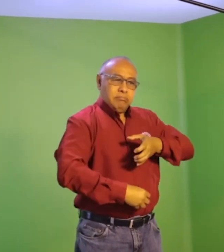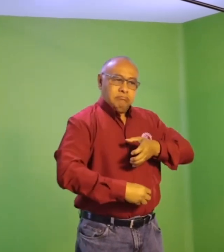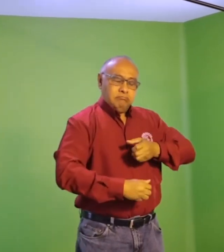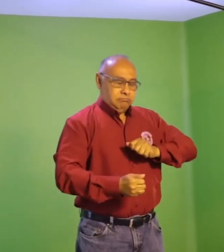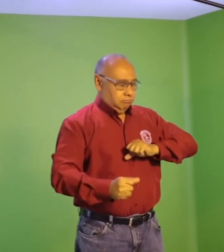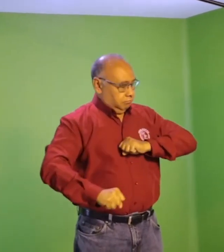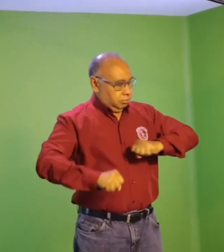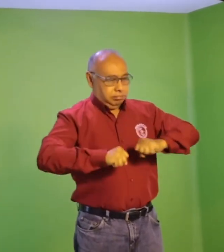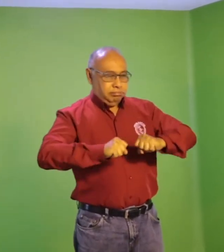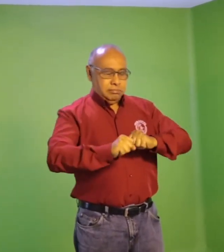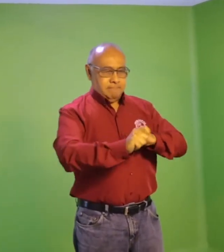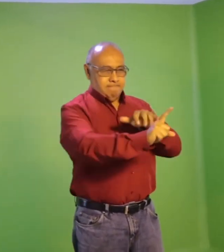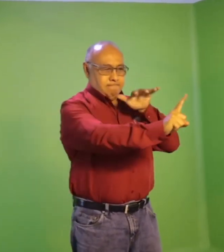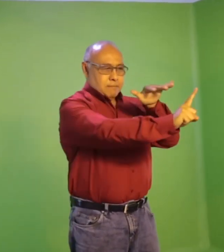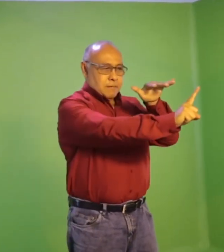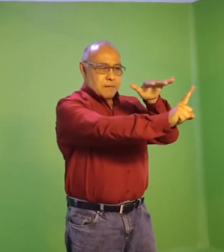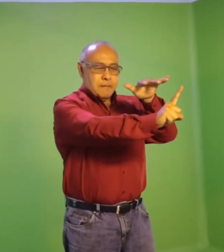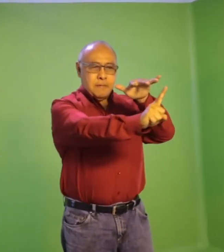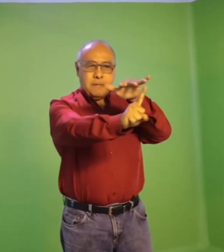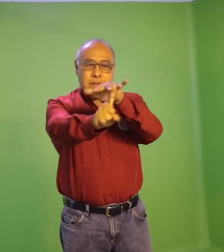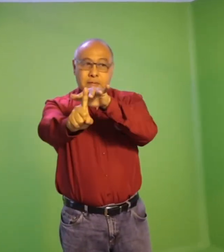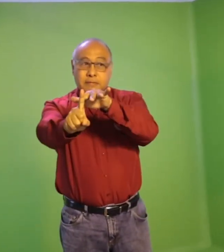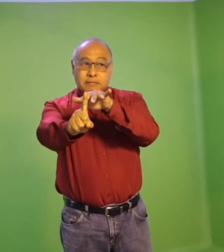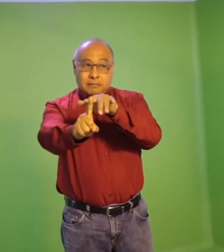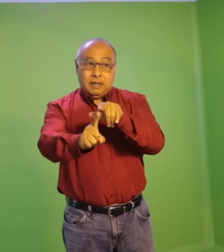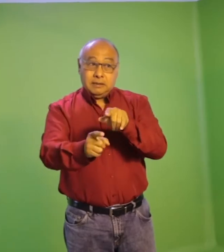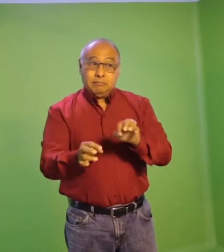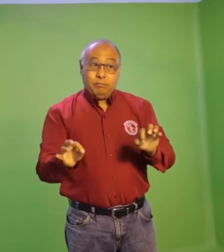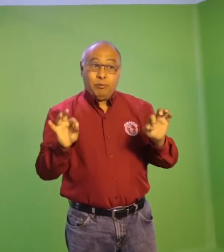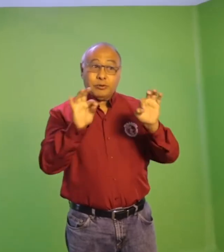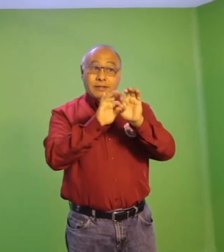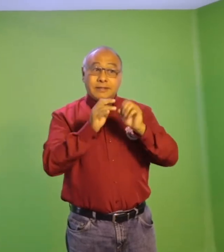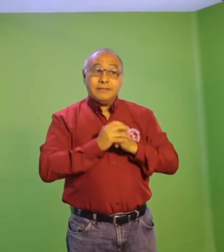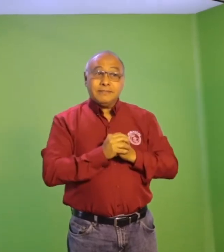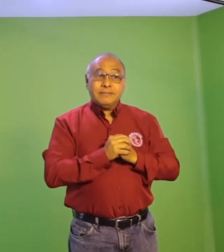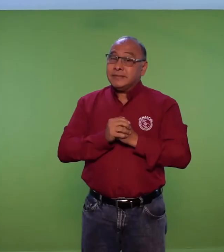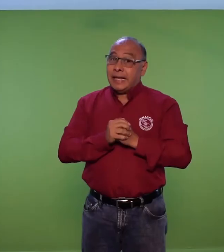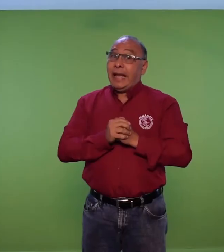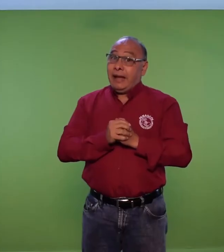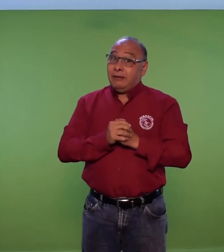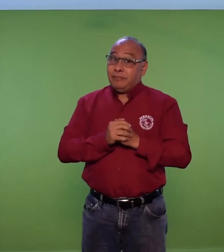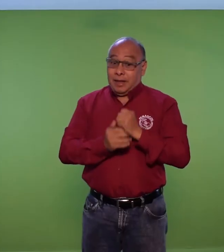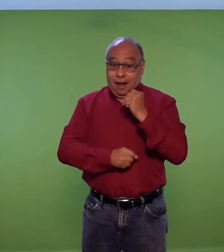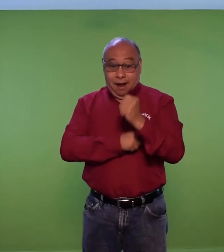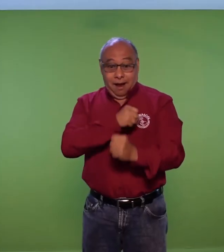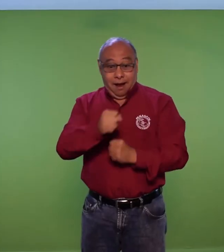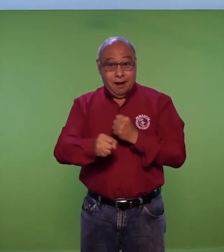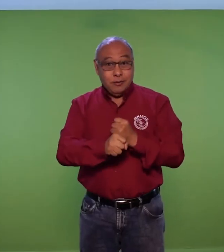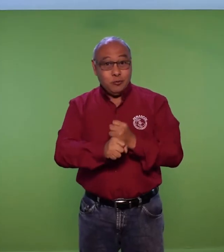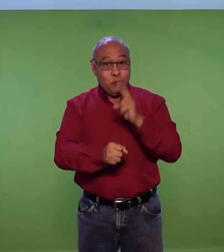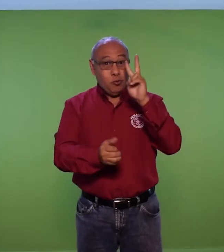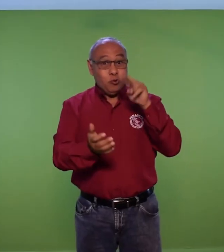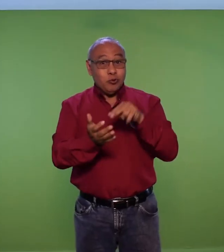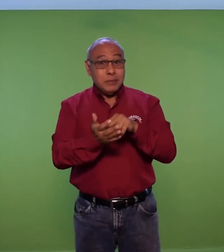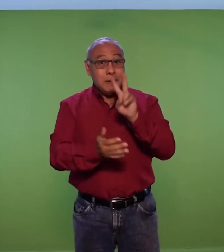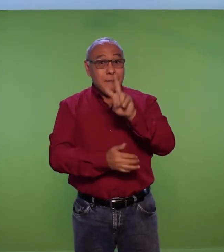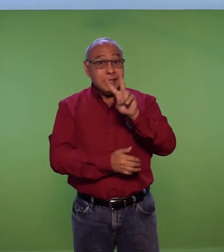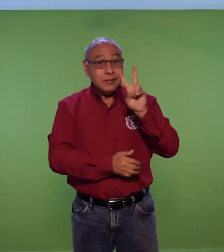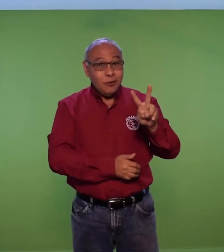para hacer incidencia en la sociedad esto es de gran importancia es por eso que en el